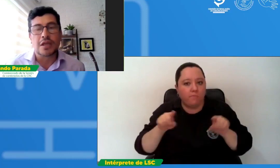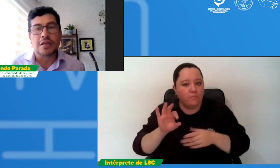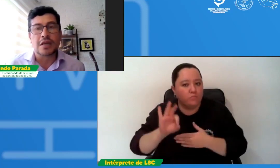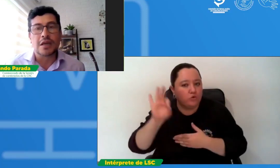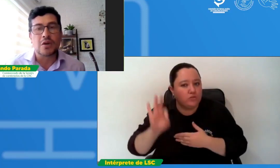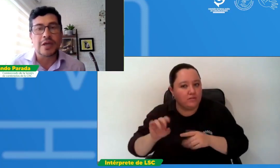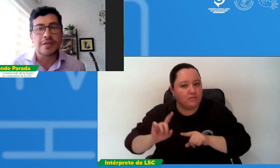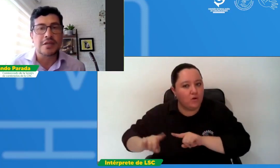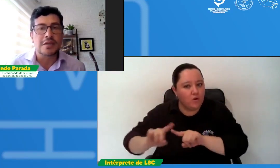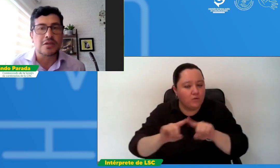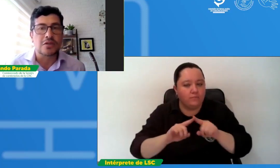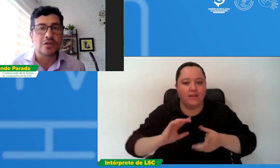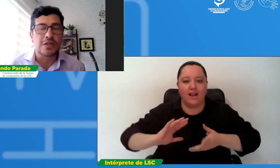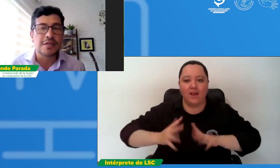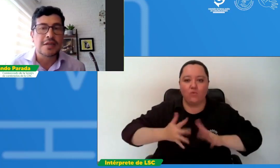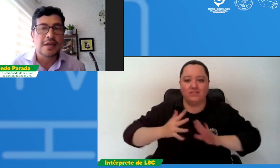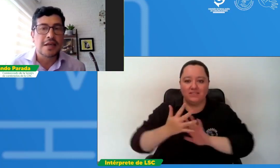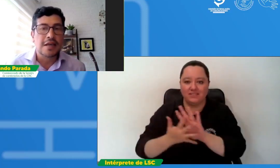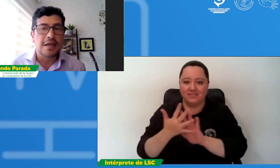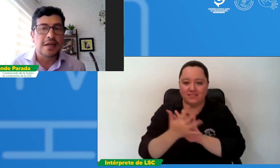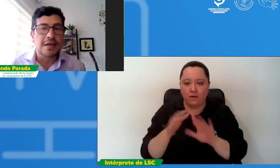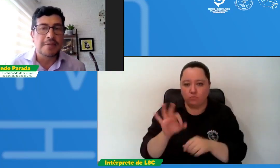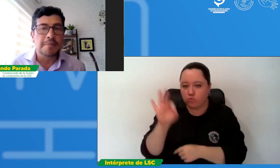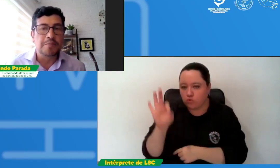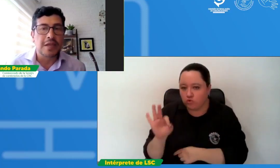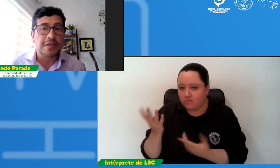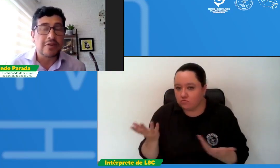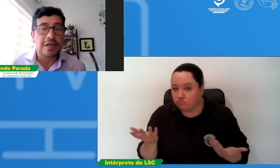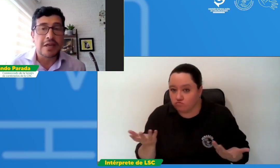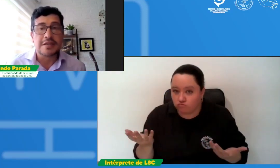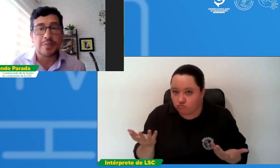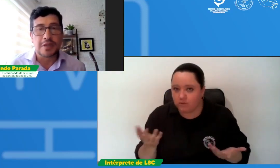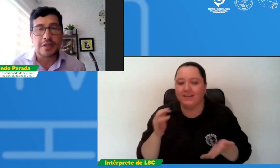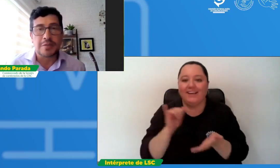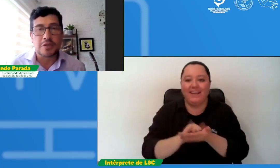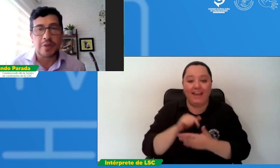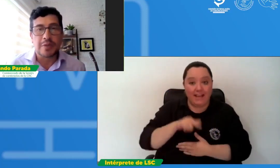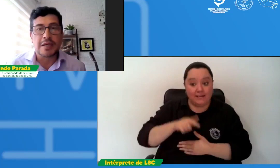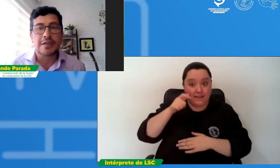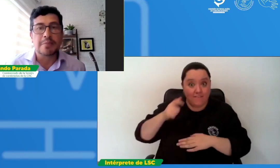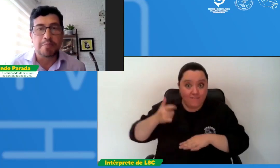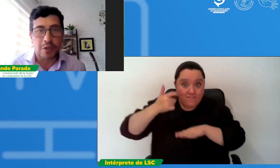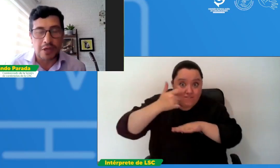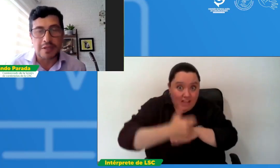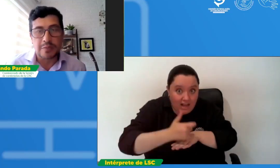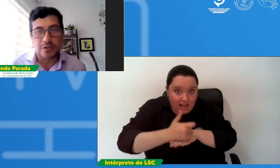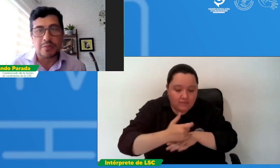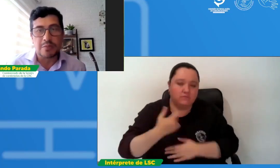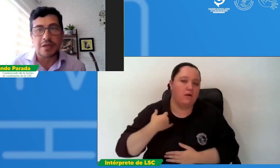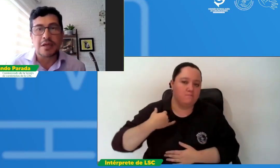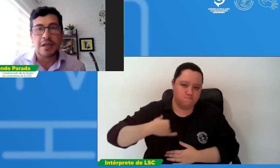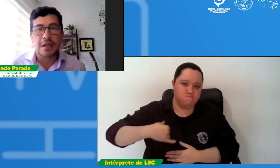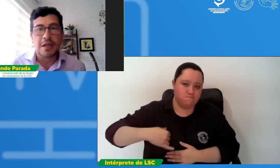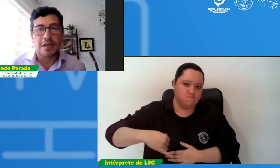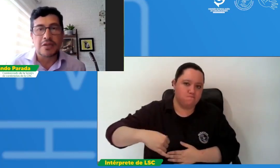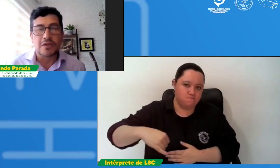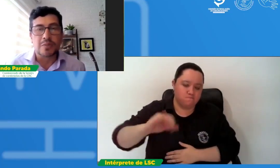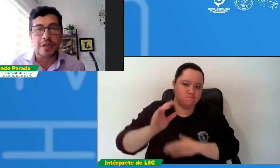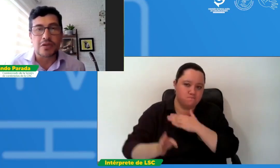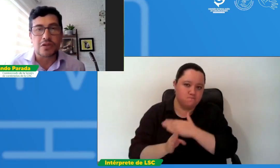la lengua de señas. Entonces, esa vigilancia la hacemos permanente, pero la hacemos también en estos pasos de